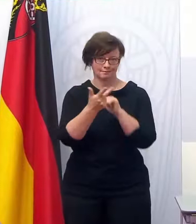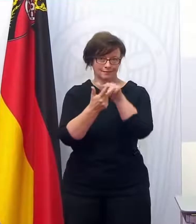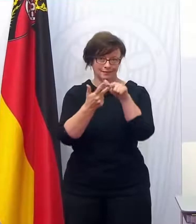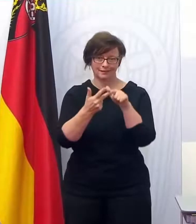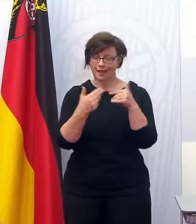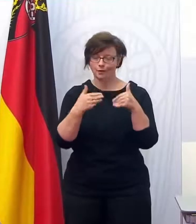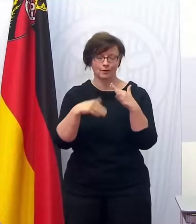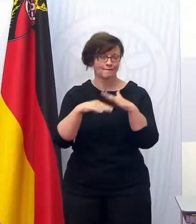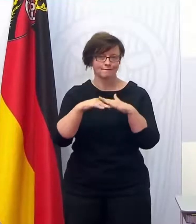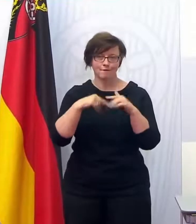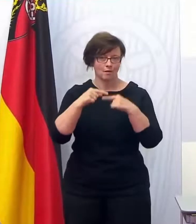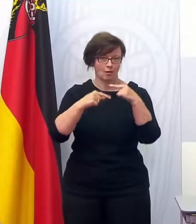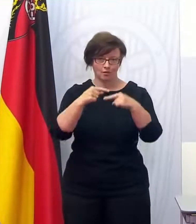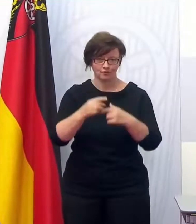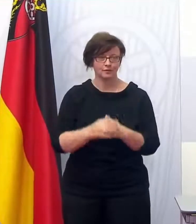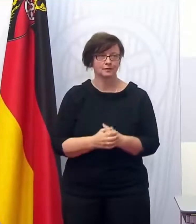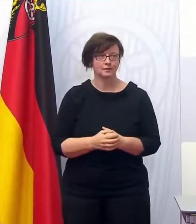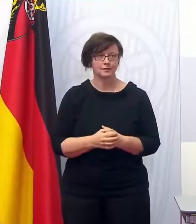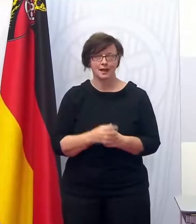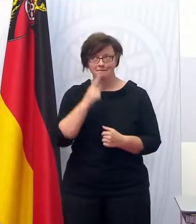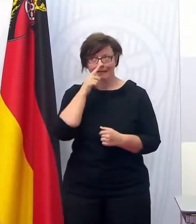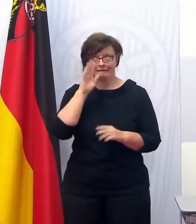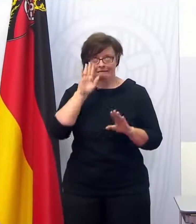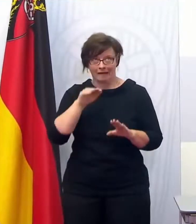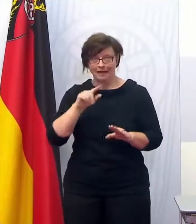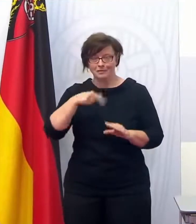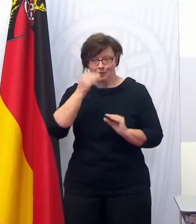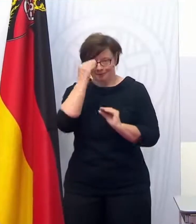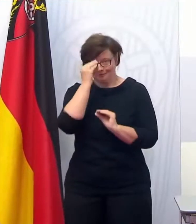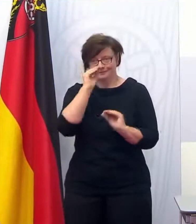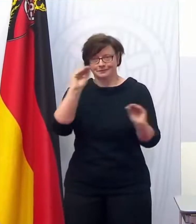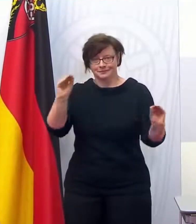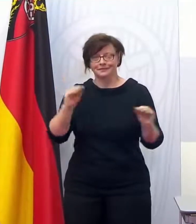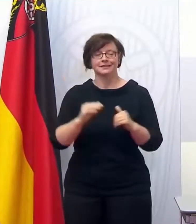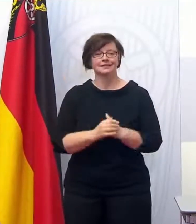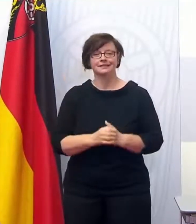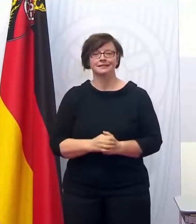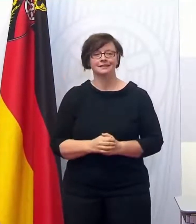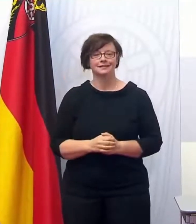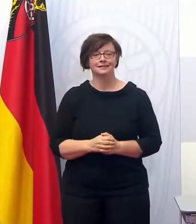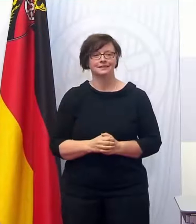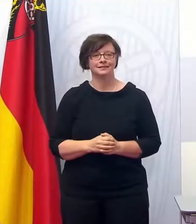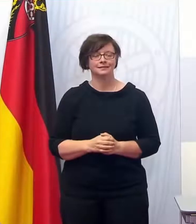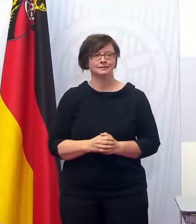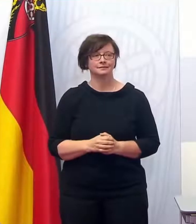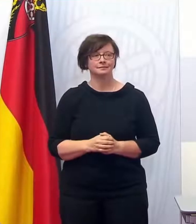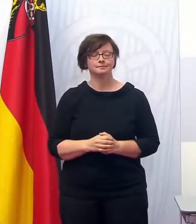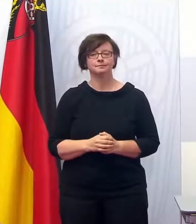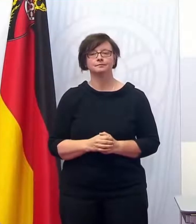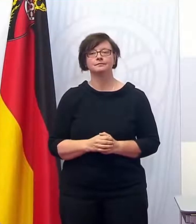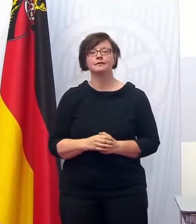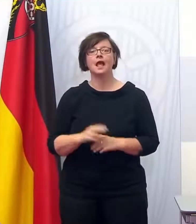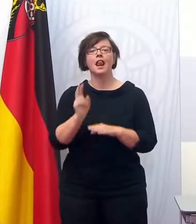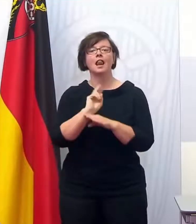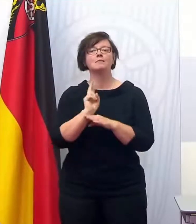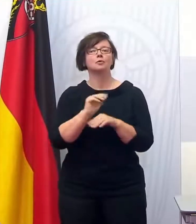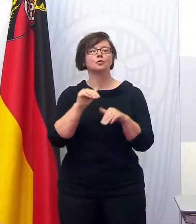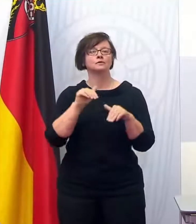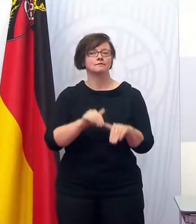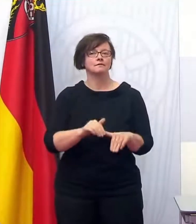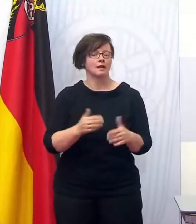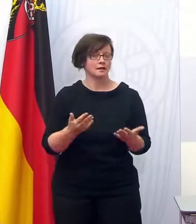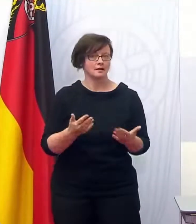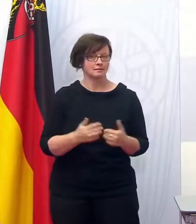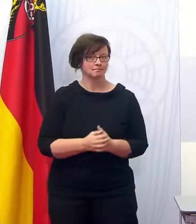Falls ich da jetzt gerade etwas Falsches gesagt habe, würde ich das noch mal nachliefern, dass Sie nicht morgen alle schreiben. Es sind die drei. Was die Betrugsfälle angeht,